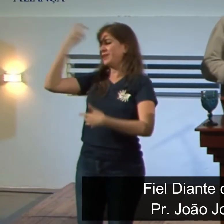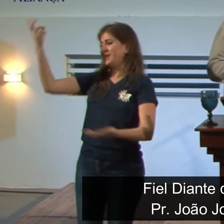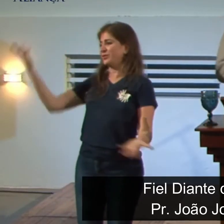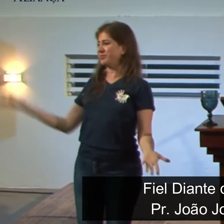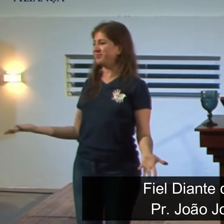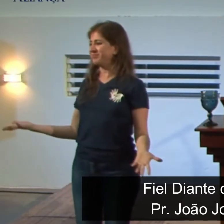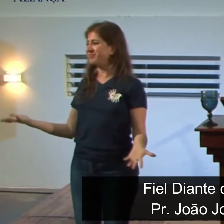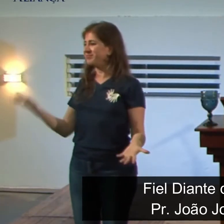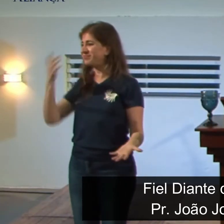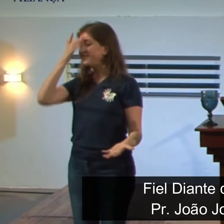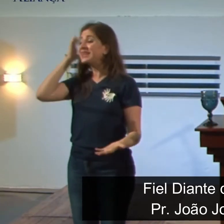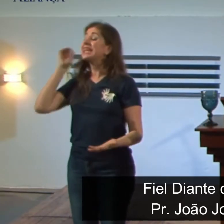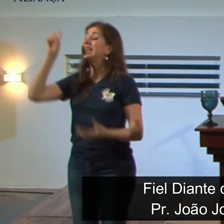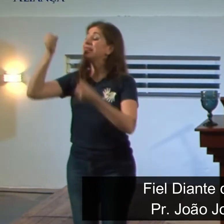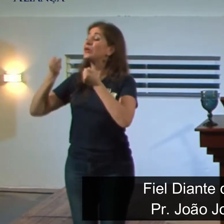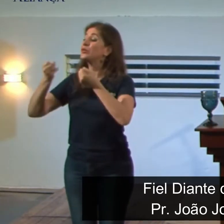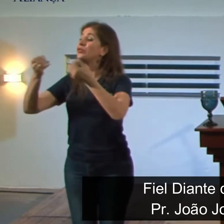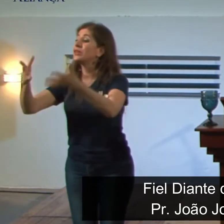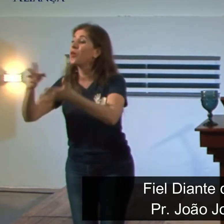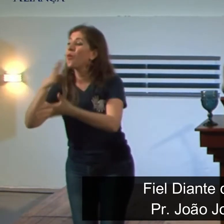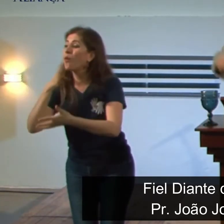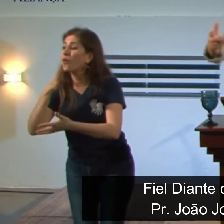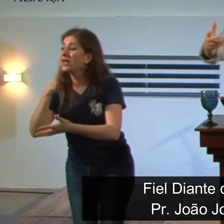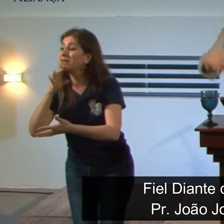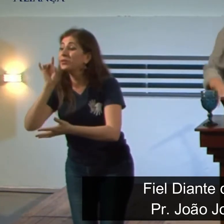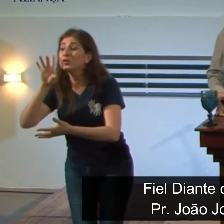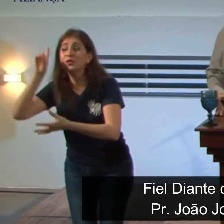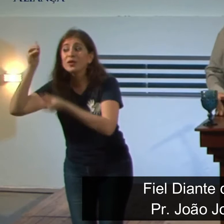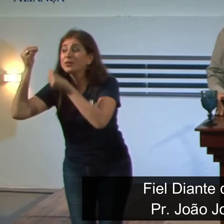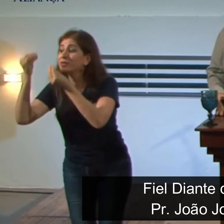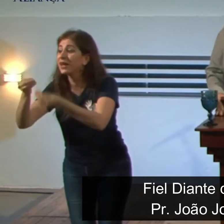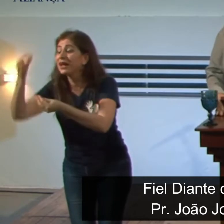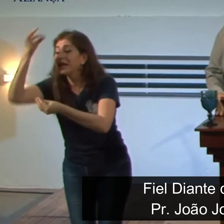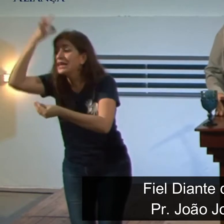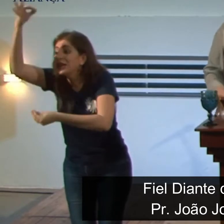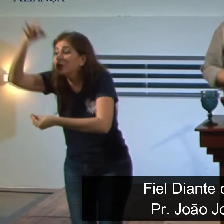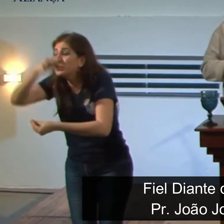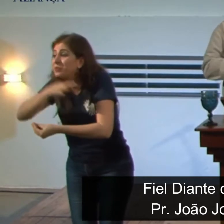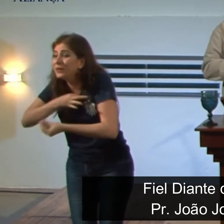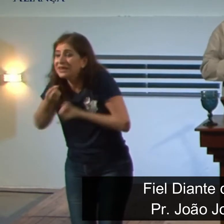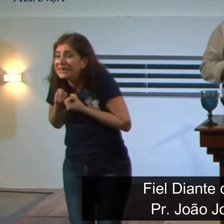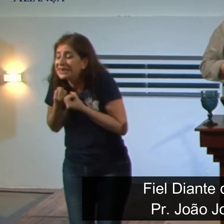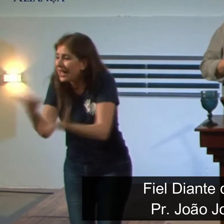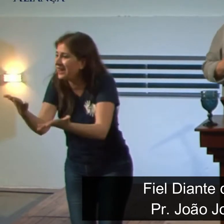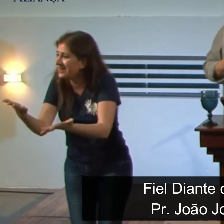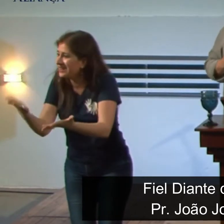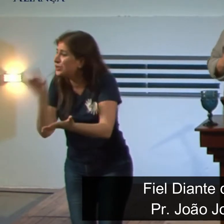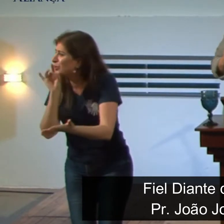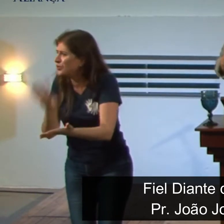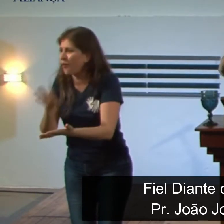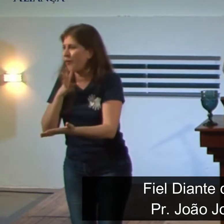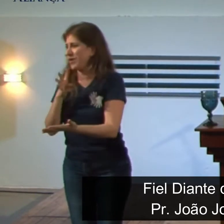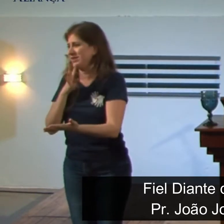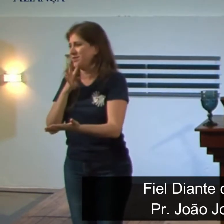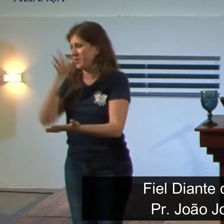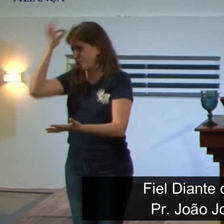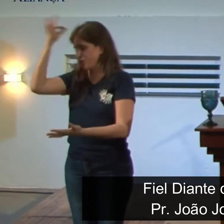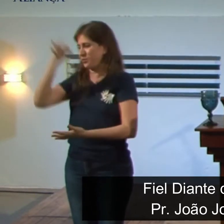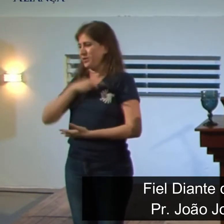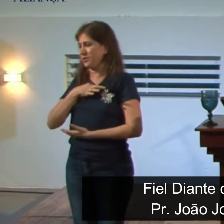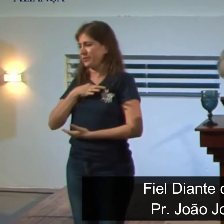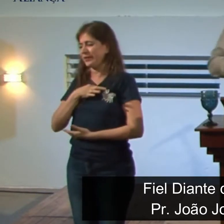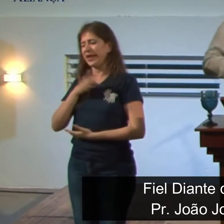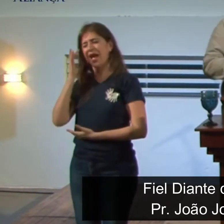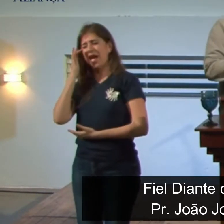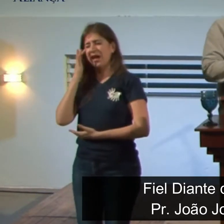Mas ele também tem um conhecimento que só Deus pode dar, um conhecimento espiritual. Ou seja, eu falei até isso semana passada, você